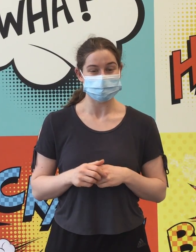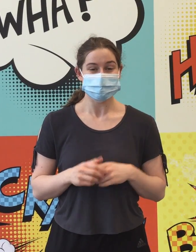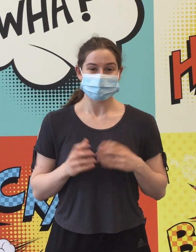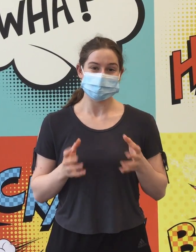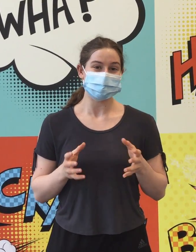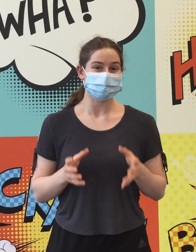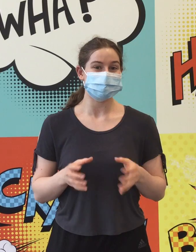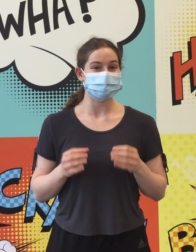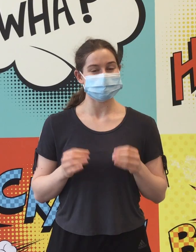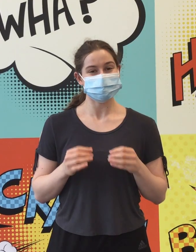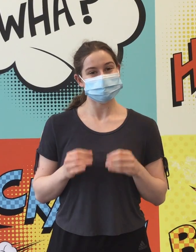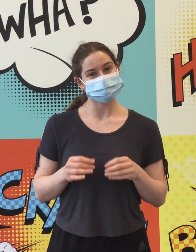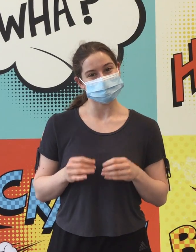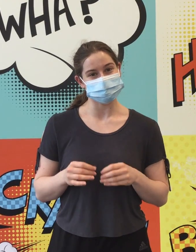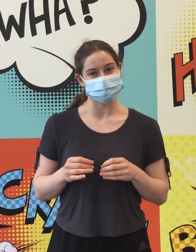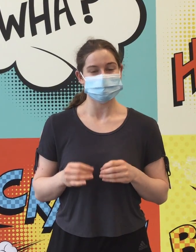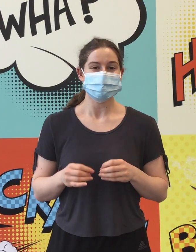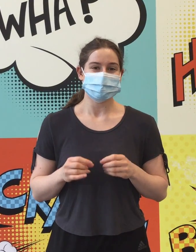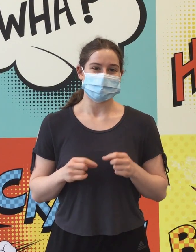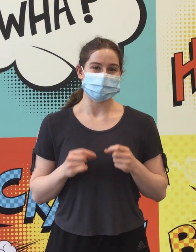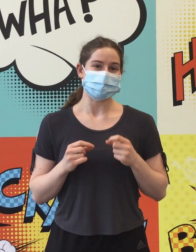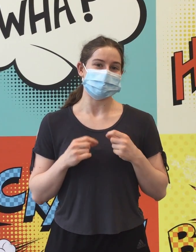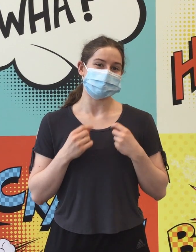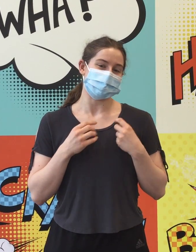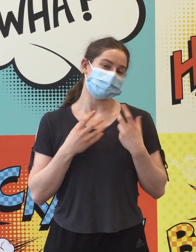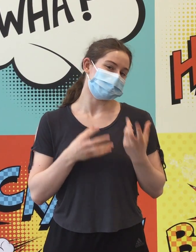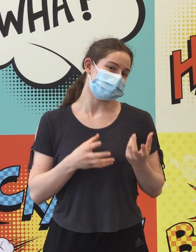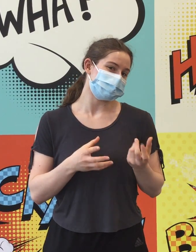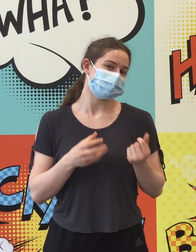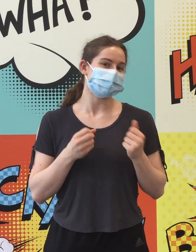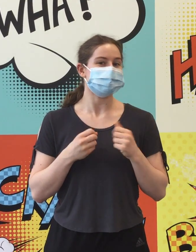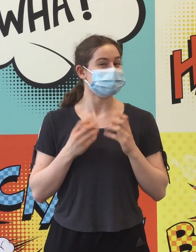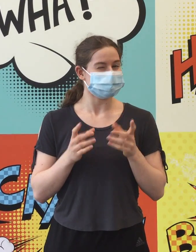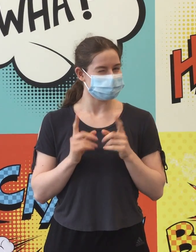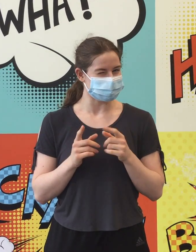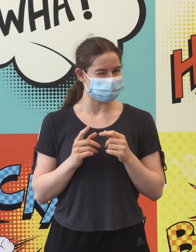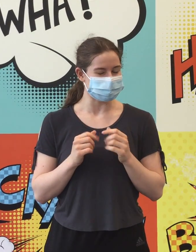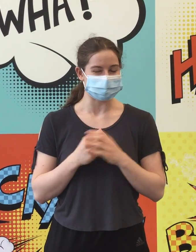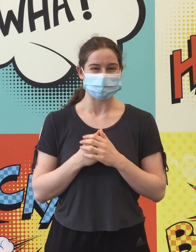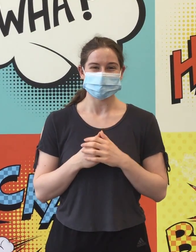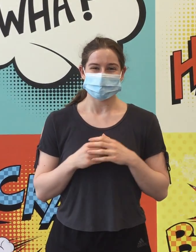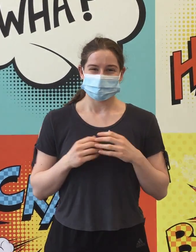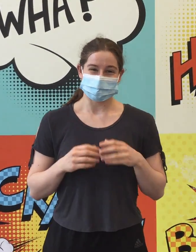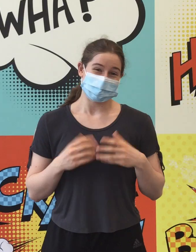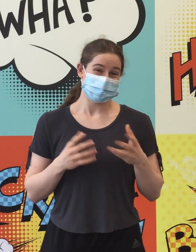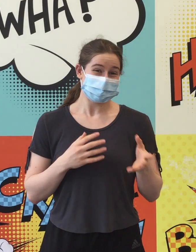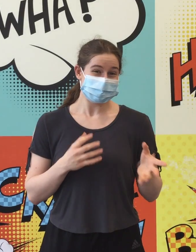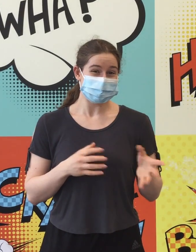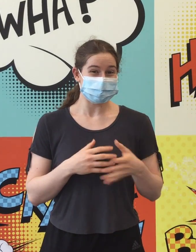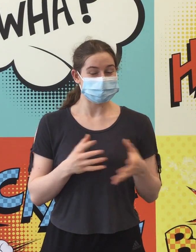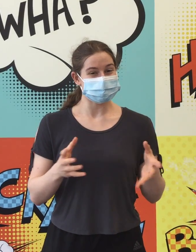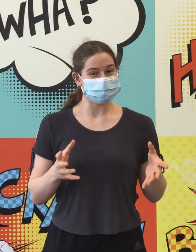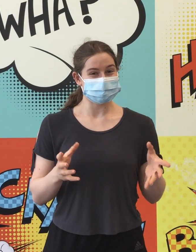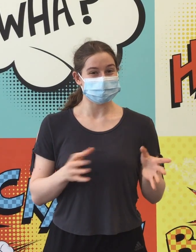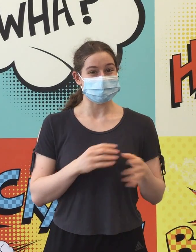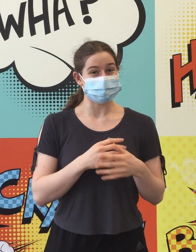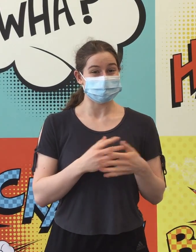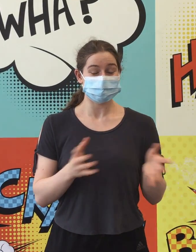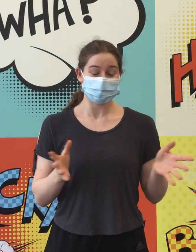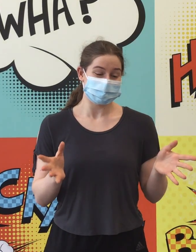qui aura lieu le samedi 19 juin avec un spectacle et quelques surprises pour toi. Tu peux t'inscrire au Club de lecture tout